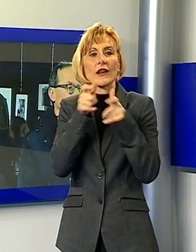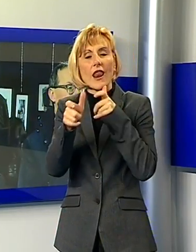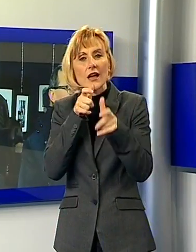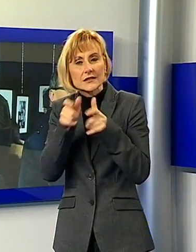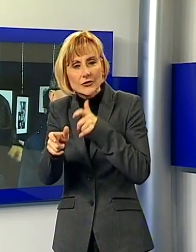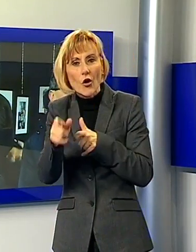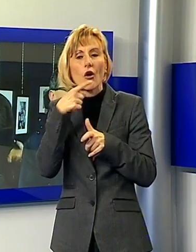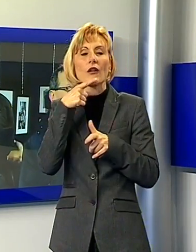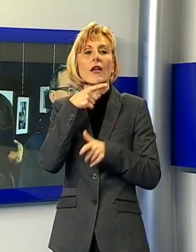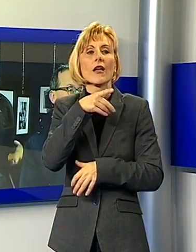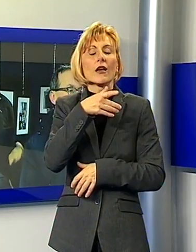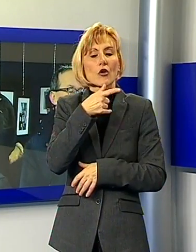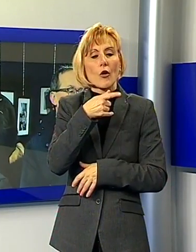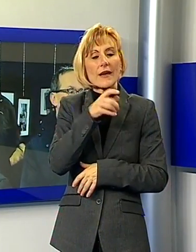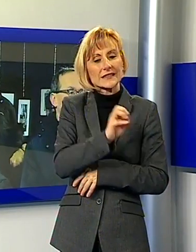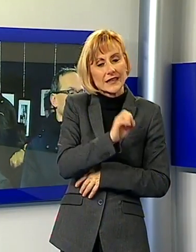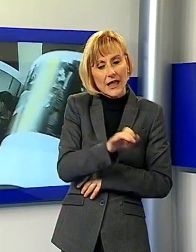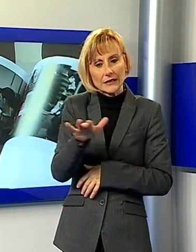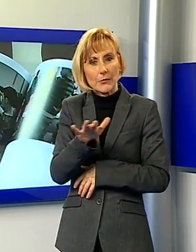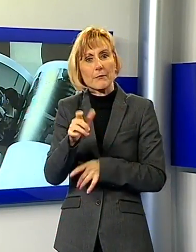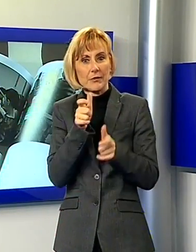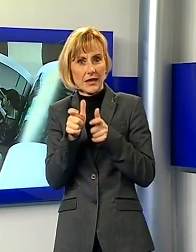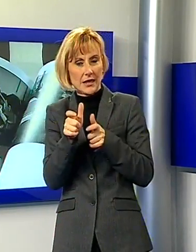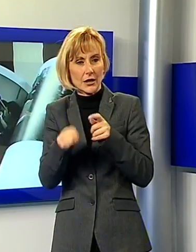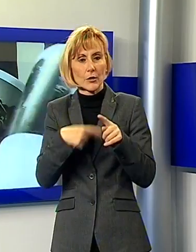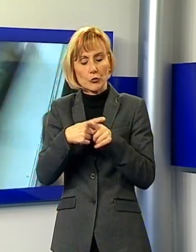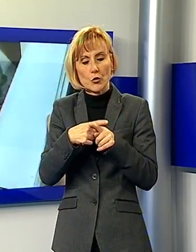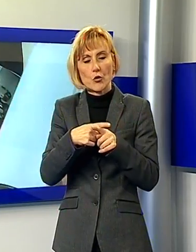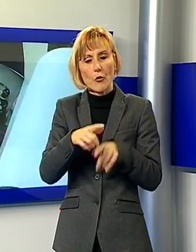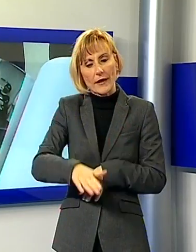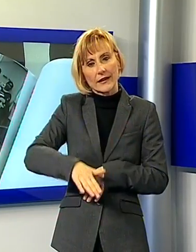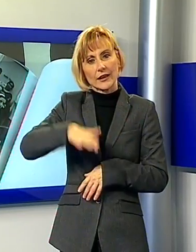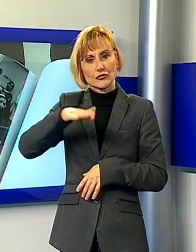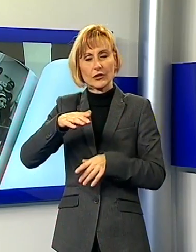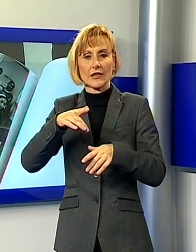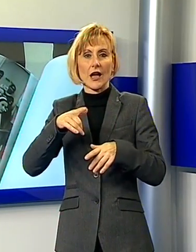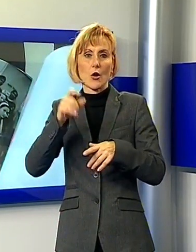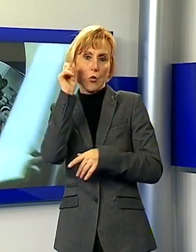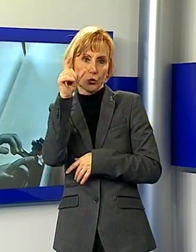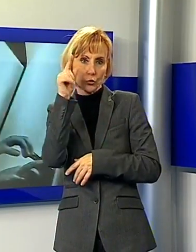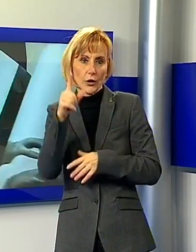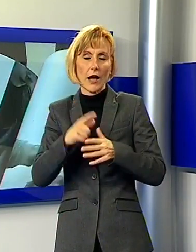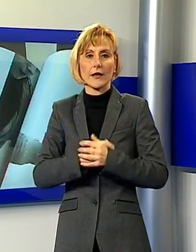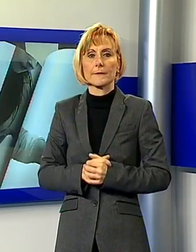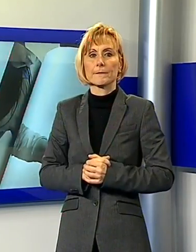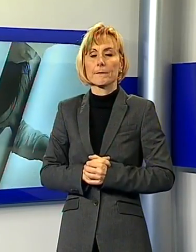insegnanti e il percorso di crescita musicale e culturale. In sostanza si tratta di un'orchestra, un'orchestra composta da bambini